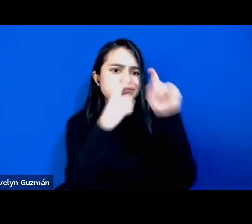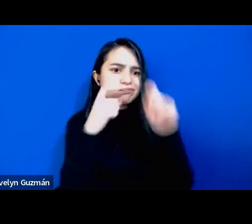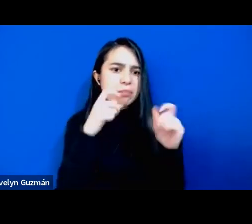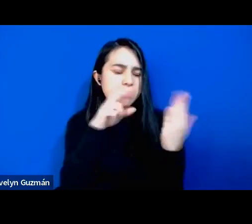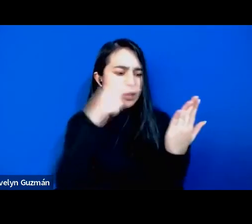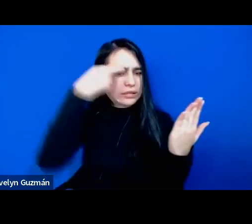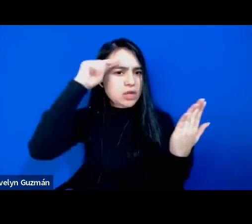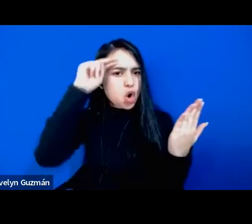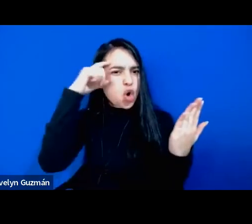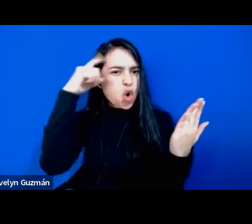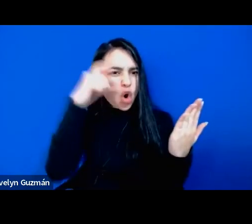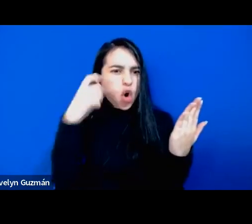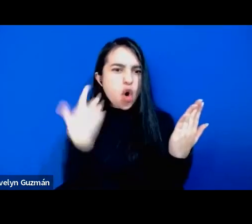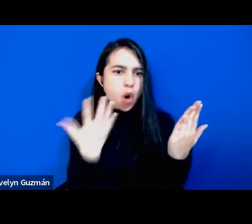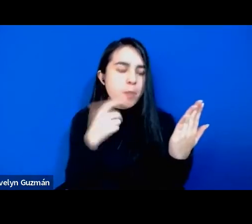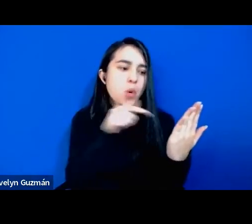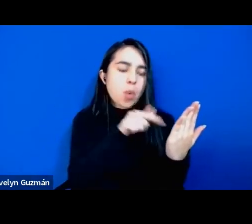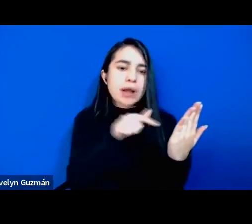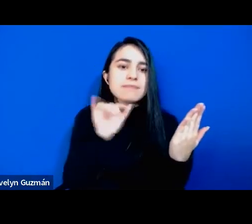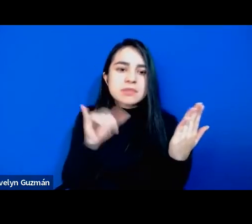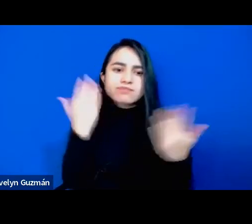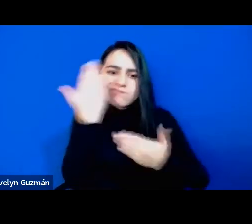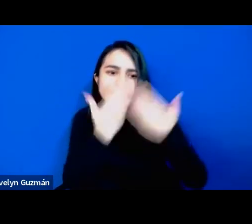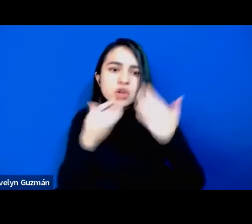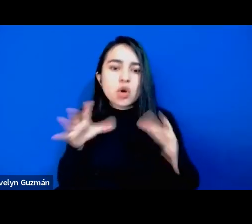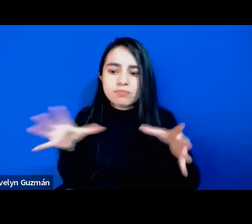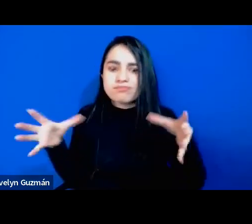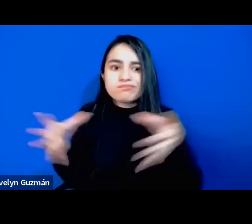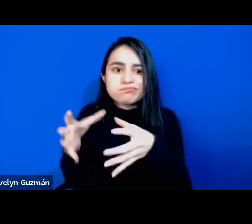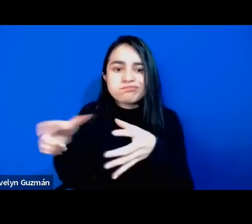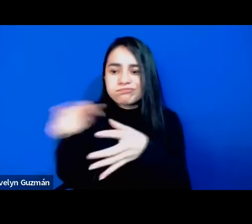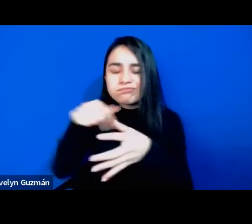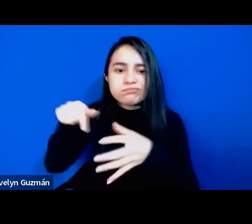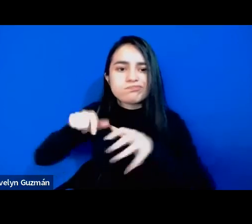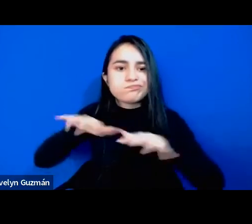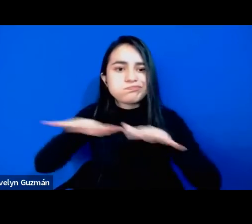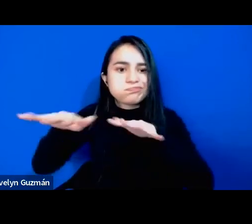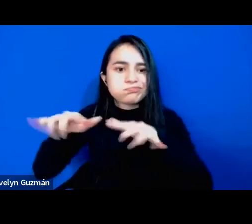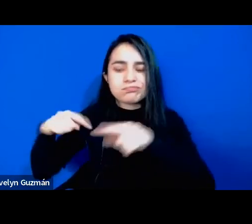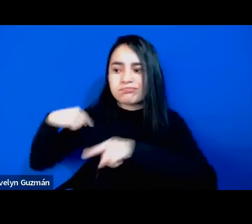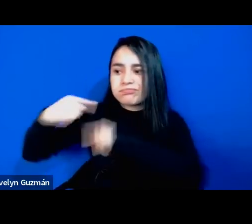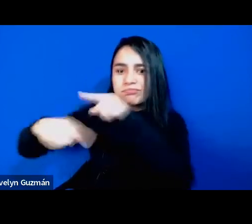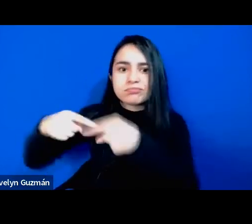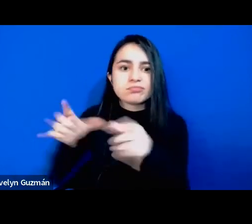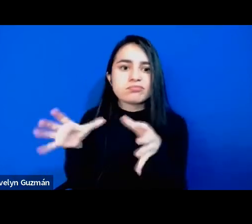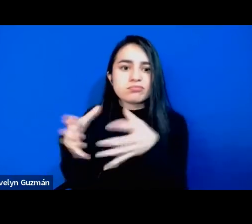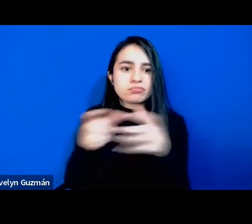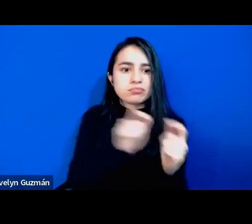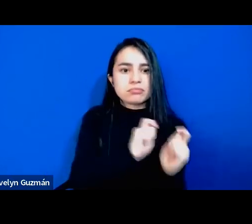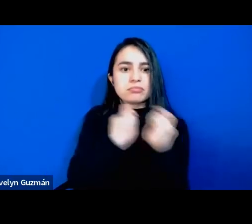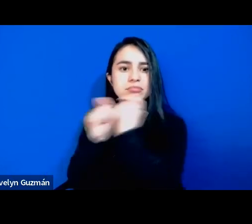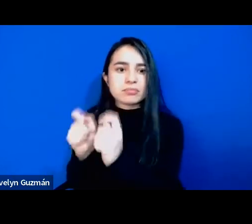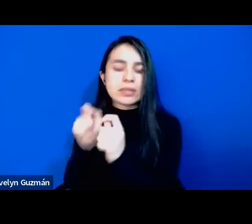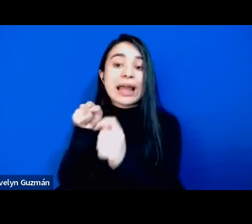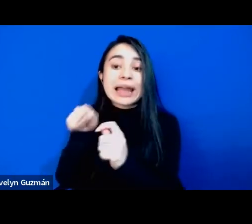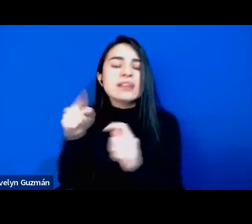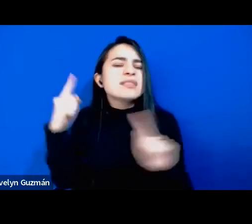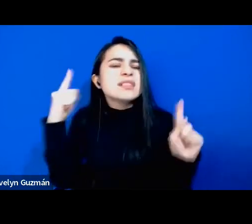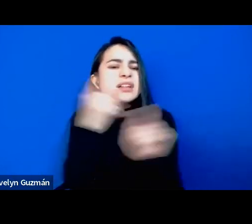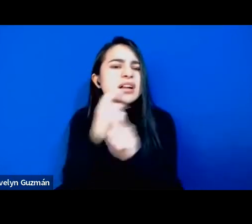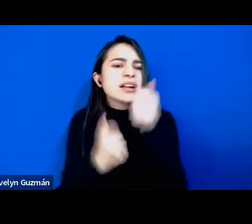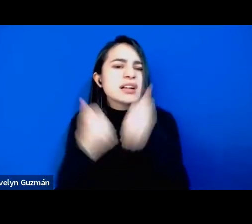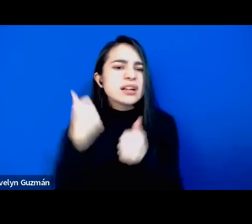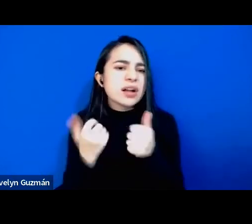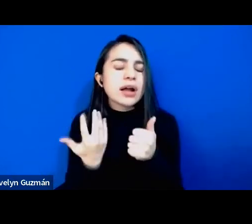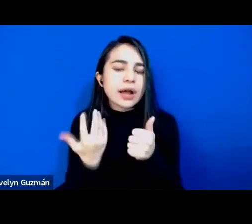esta tradición de estudios sobre movilidad ascendente de los negros que es una reflexión sobre los